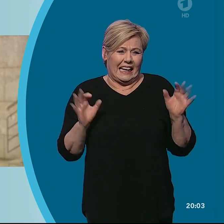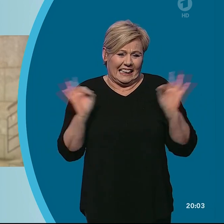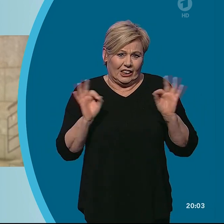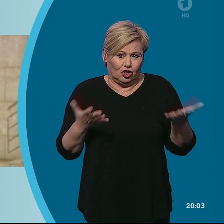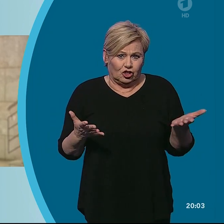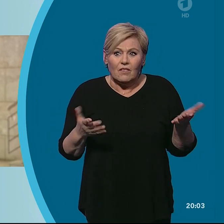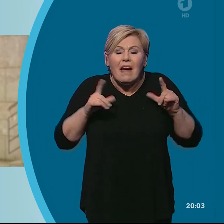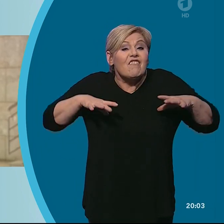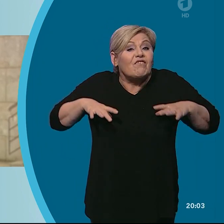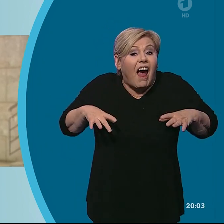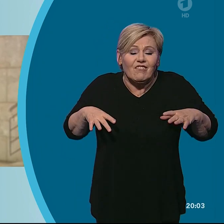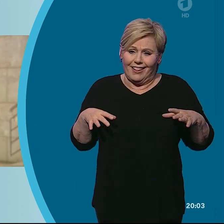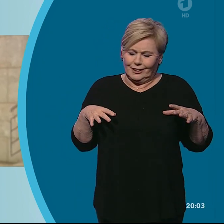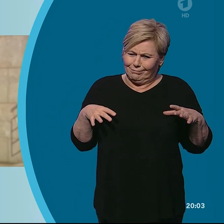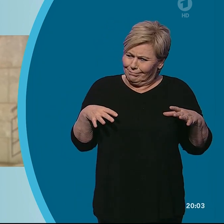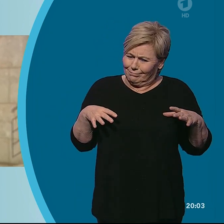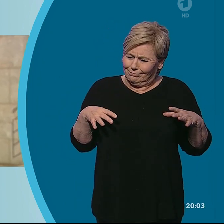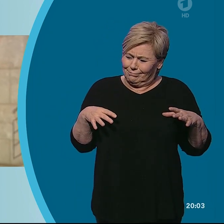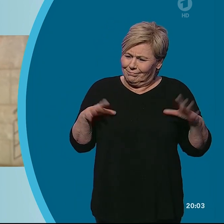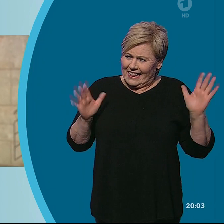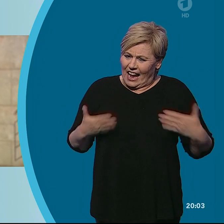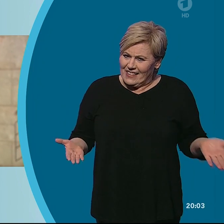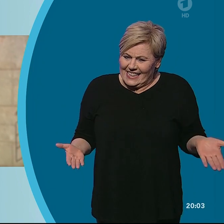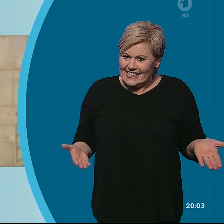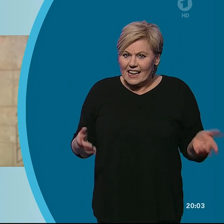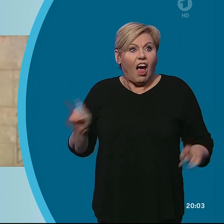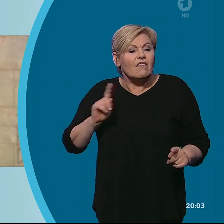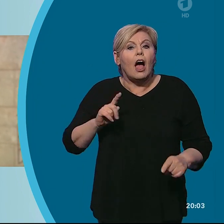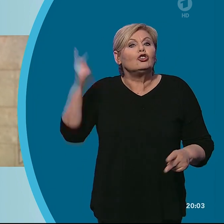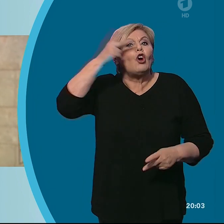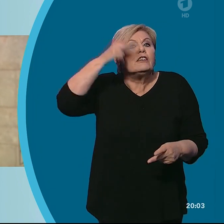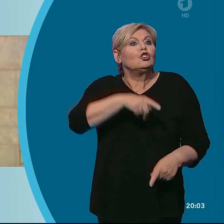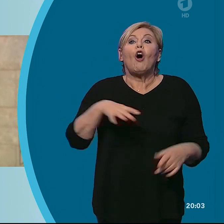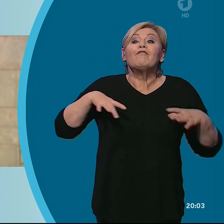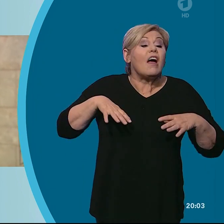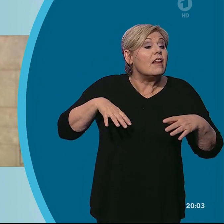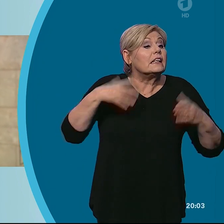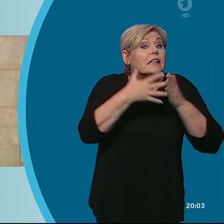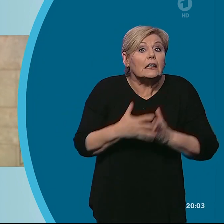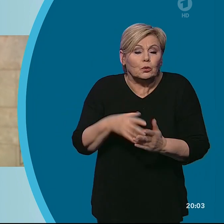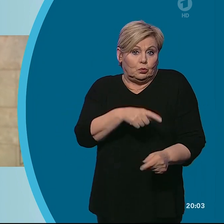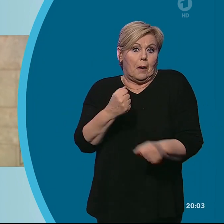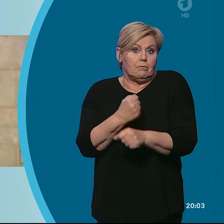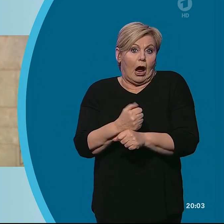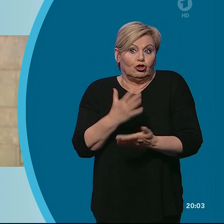nicht lange aufhalten dürfen. Alle die, die ohnehin freiwillig testen, die tun das auch, wenn wir es verpflichtend machen.